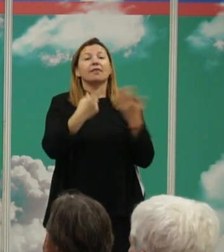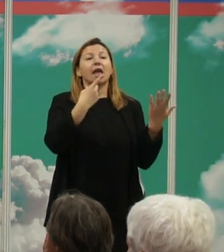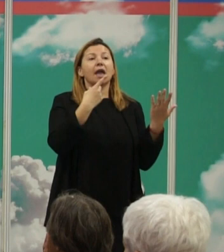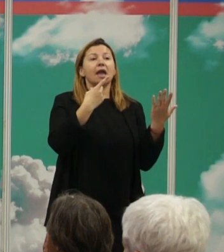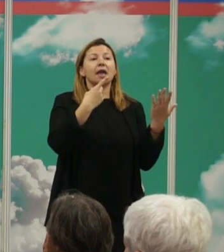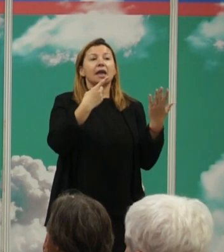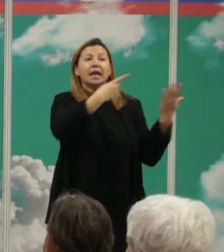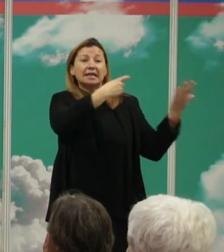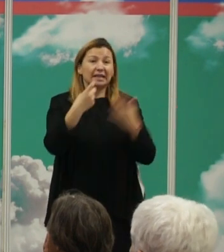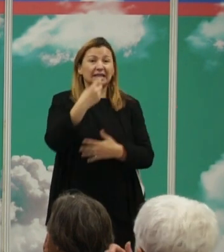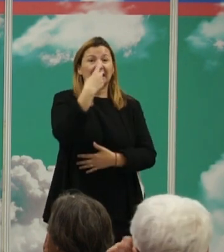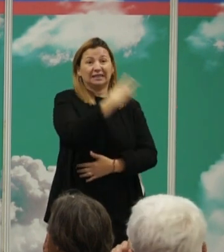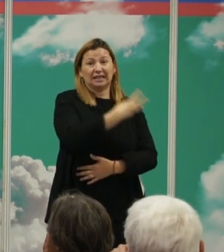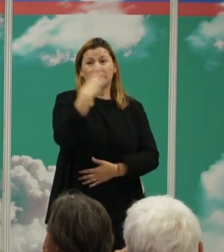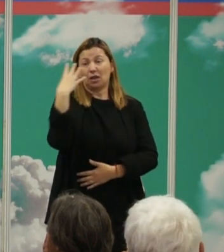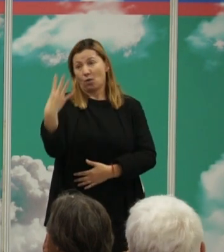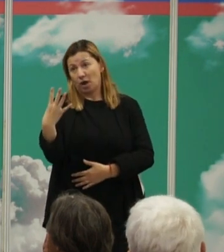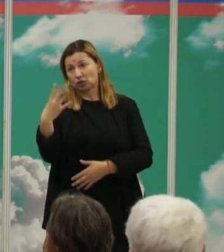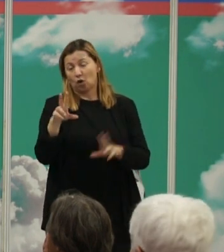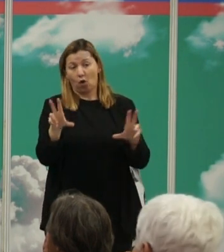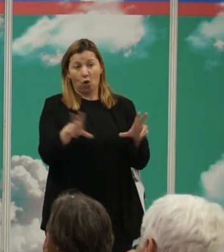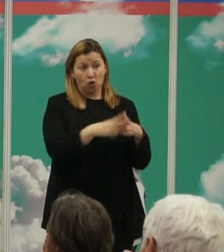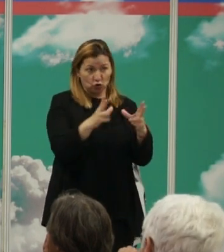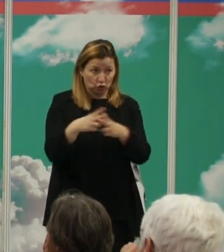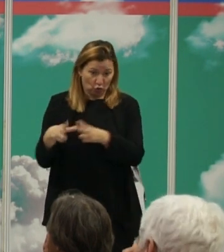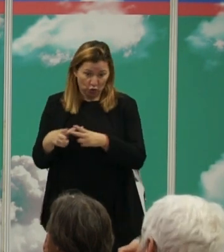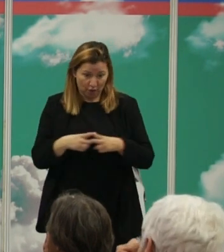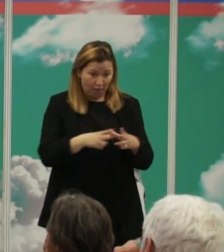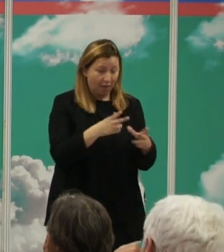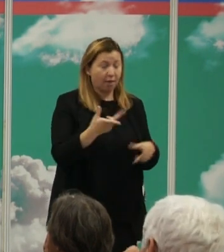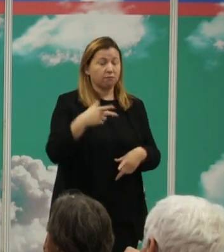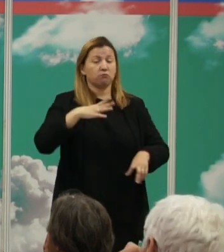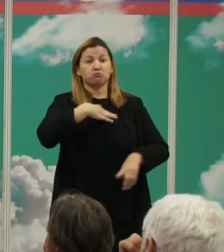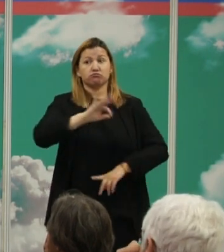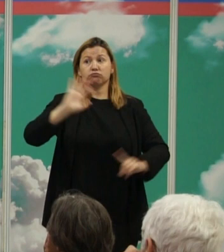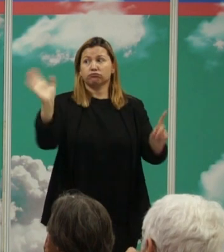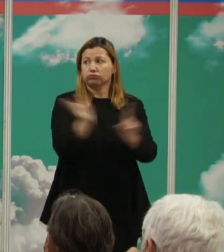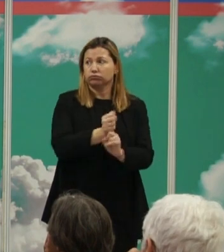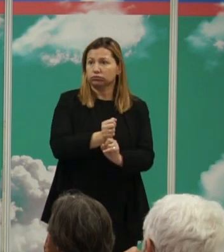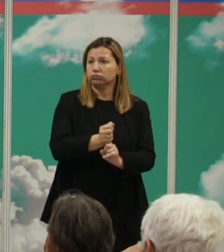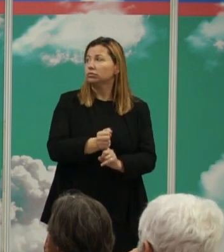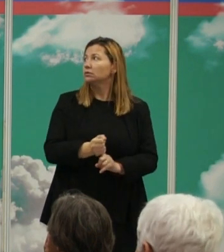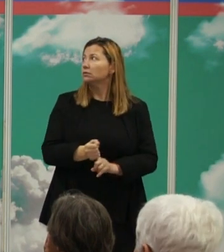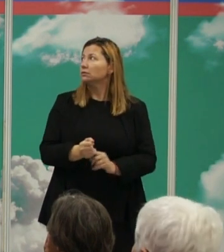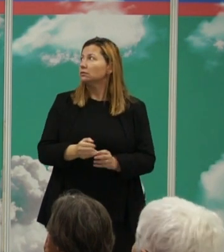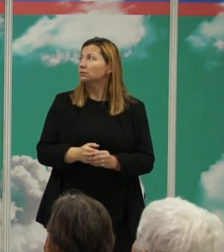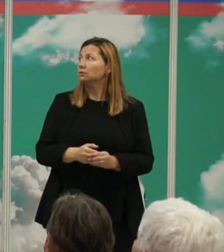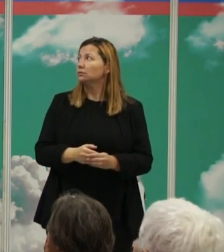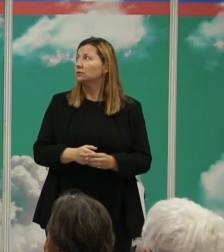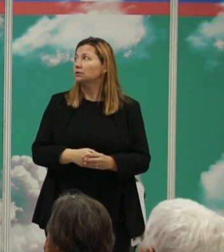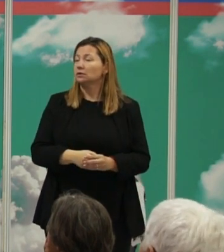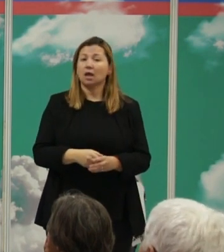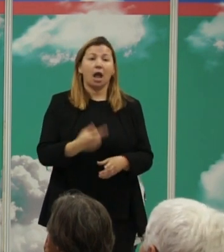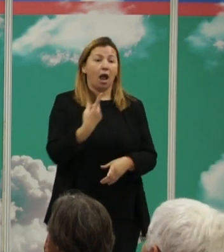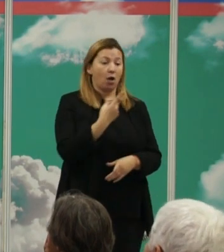sociedades llamando sociedades de forma laxa a cualquier registro que tuviéramos desde un individuo de uno a un individuo